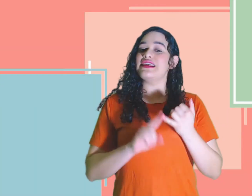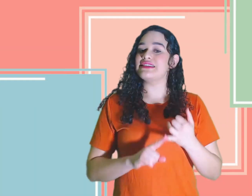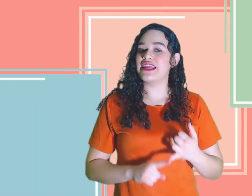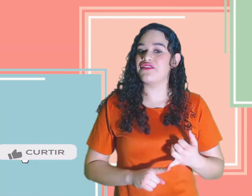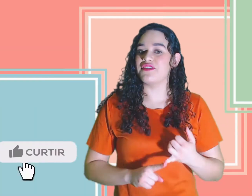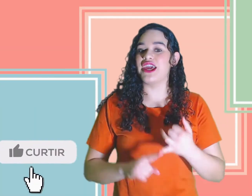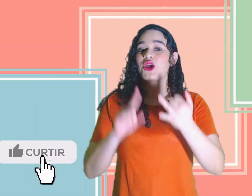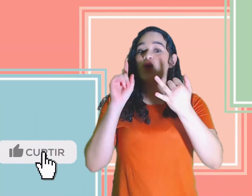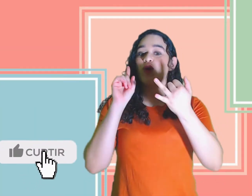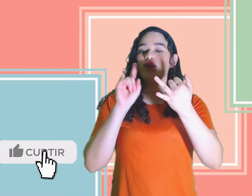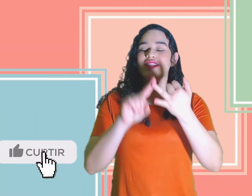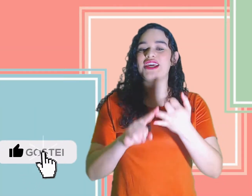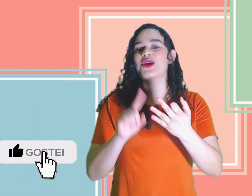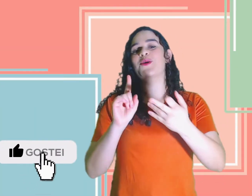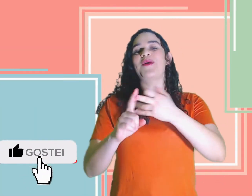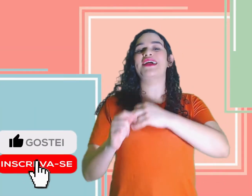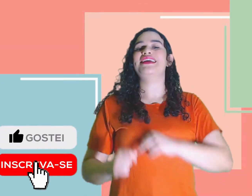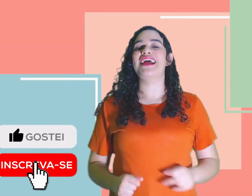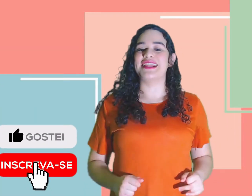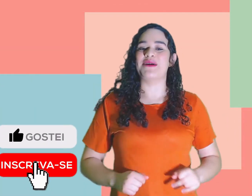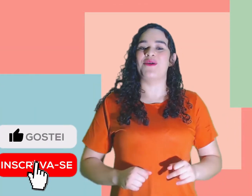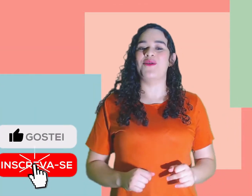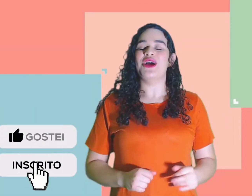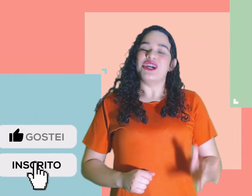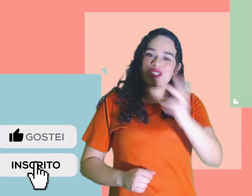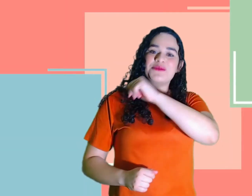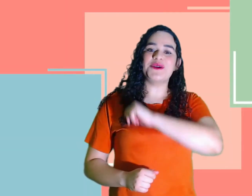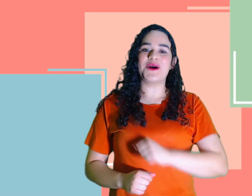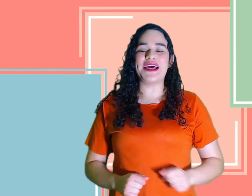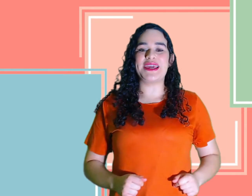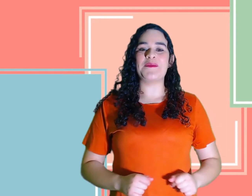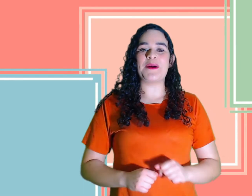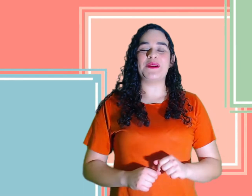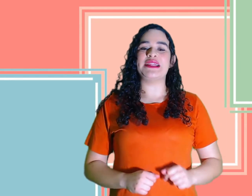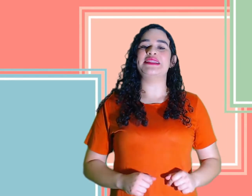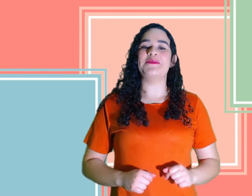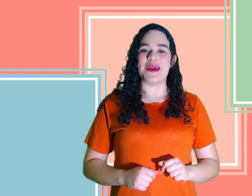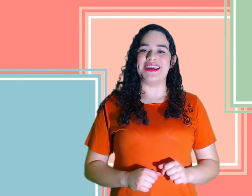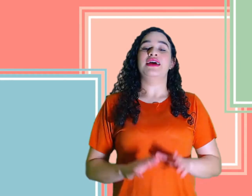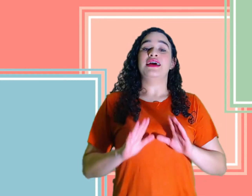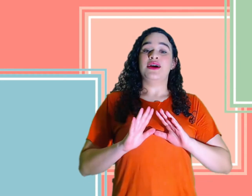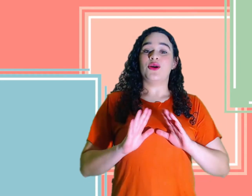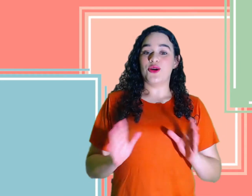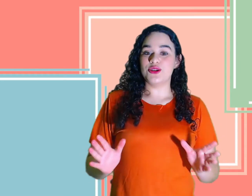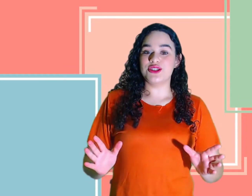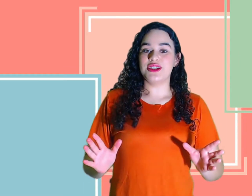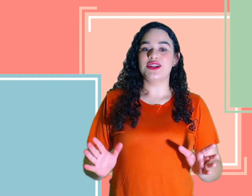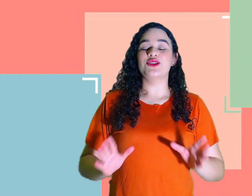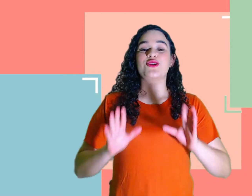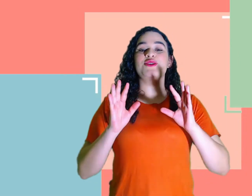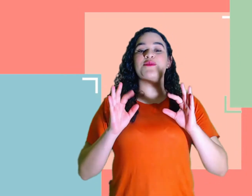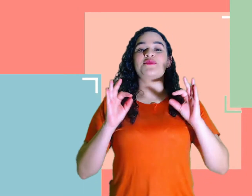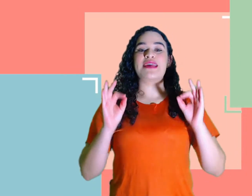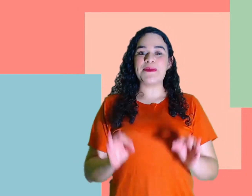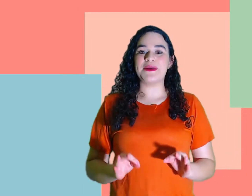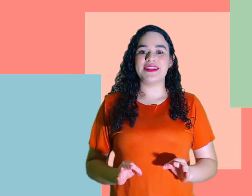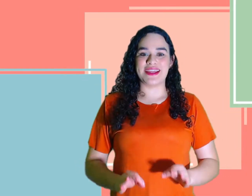inscrever, curtir e compartilhar, tá bom? Chama o teu coleguinha para aprender também. Hoje nós vamos aprender